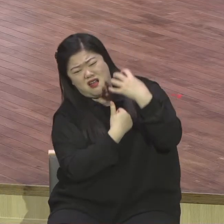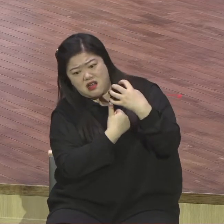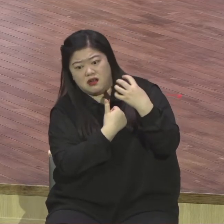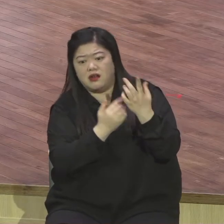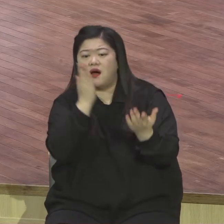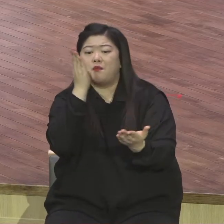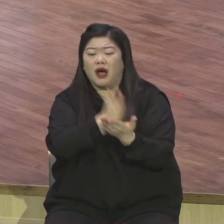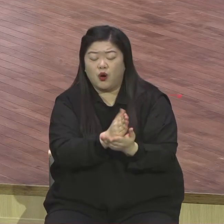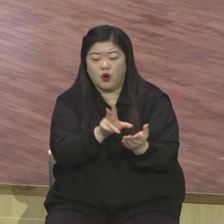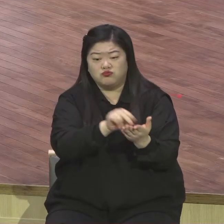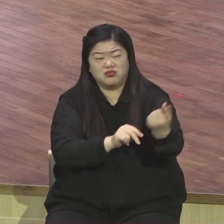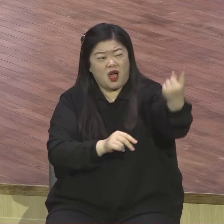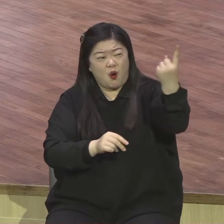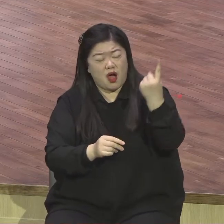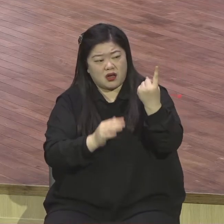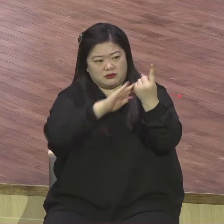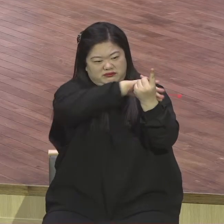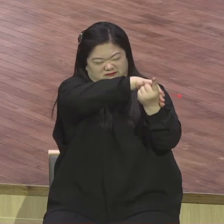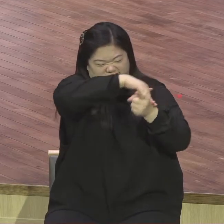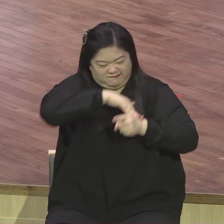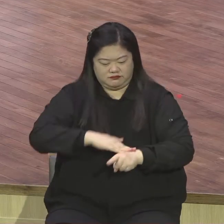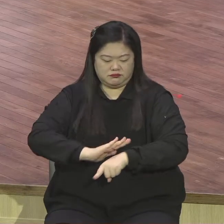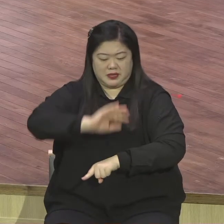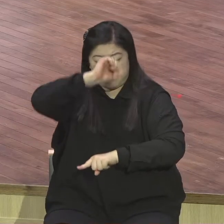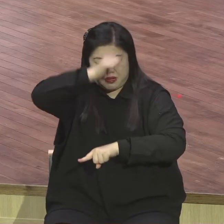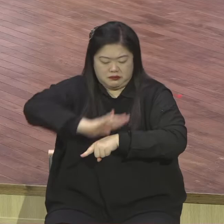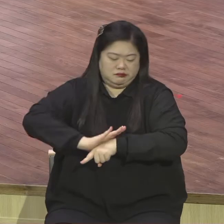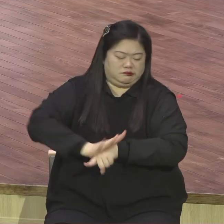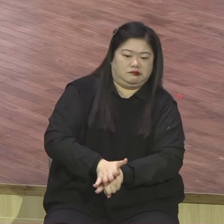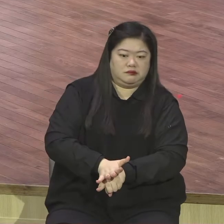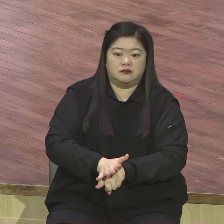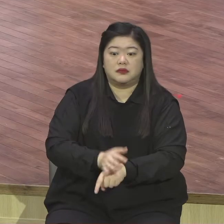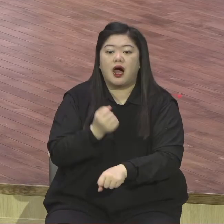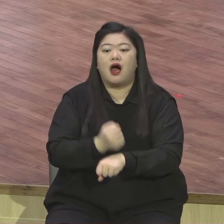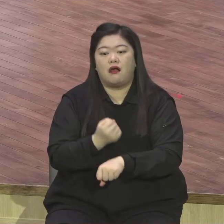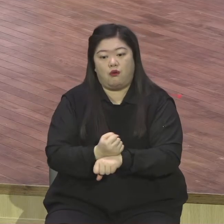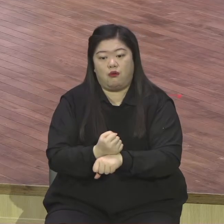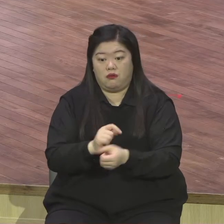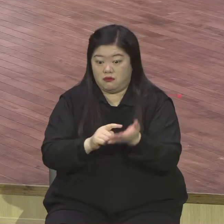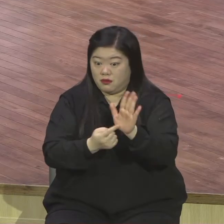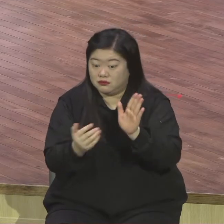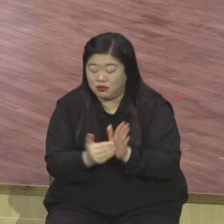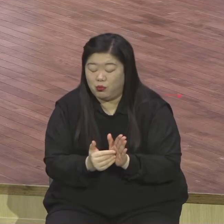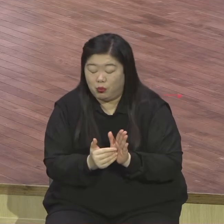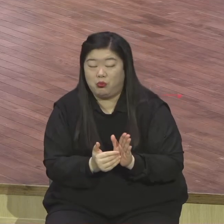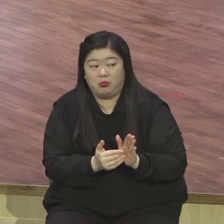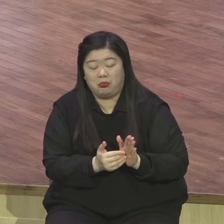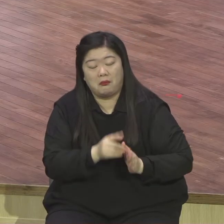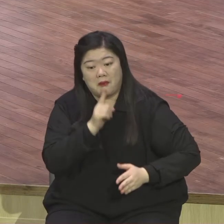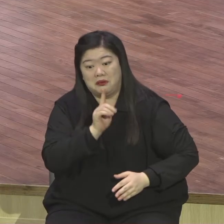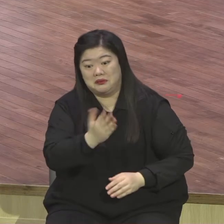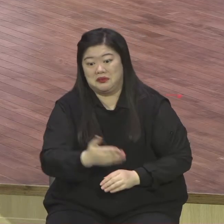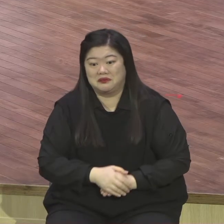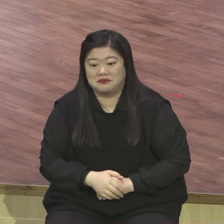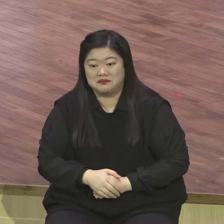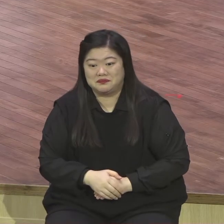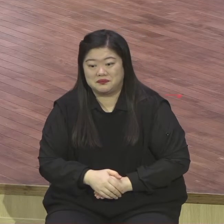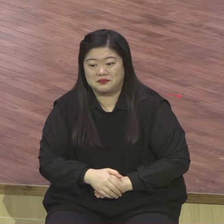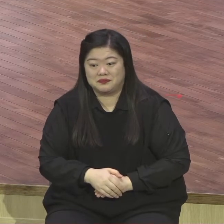풍랑을 잔잔하게 하시고 찬평을 주시는 예수를 믿으시길 바랍니다 이사야 43장 이재로금 이렇게